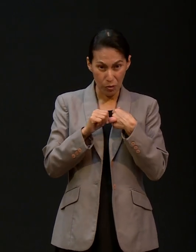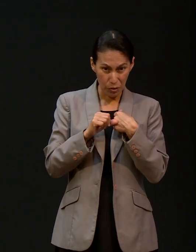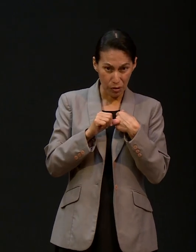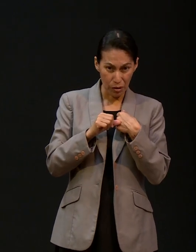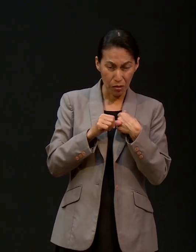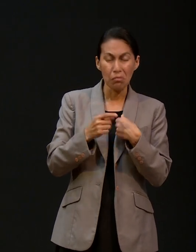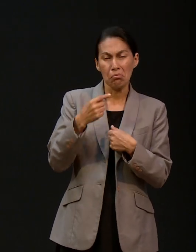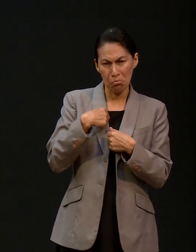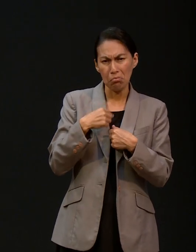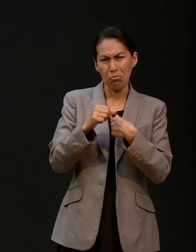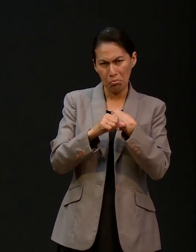intervenidos,